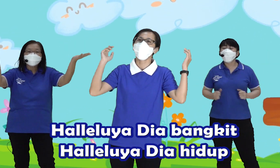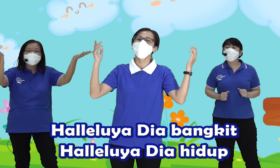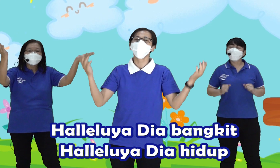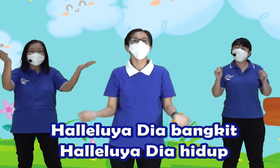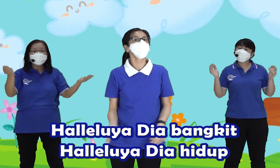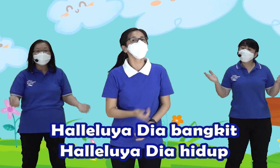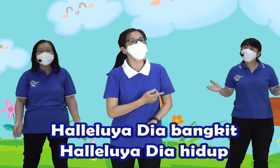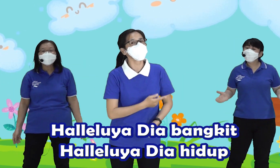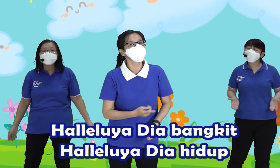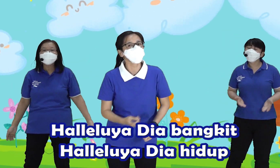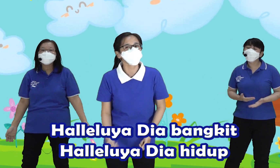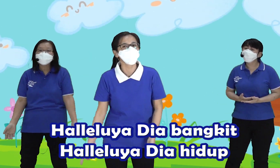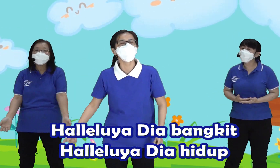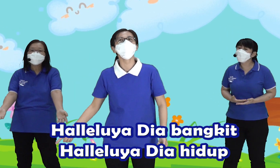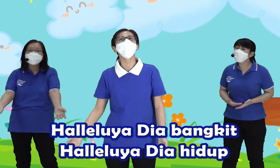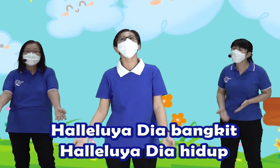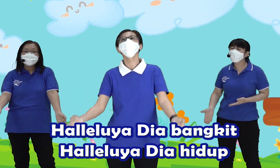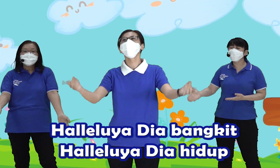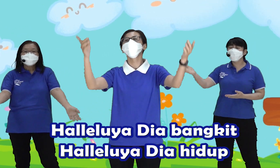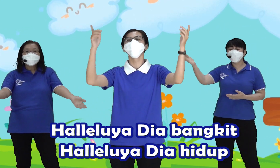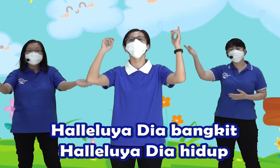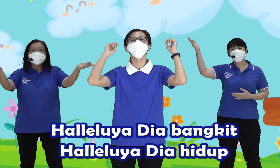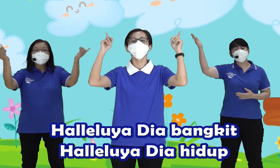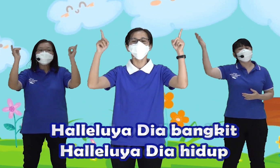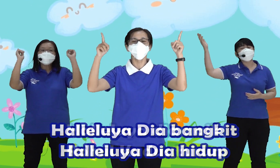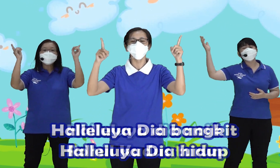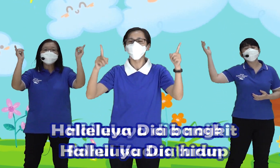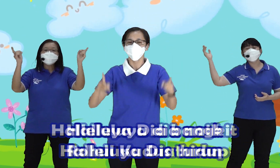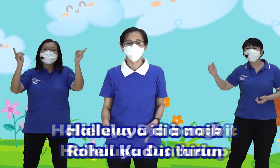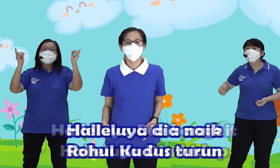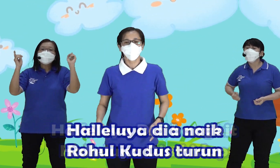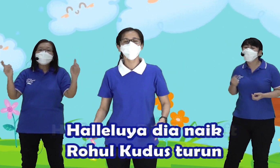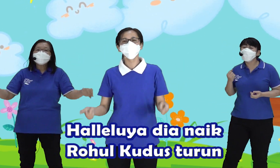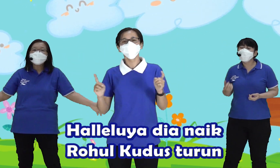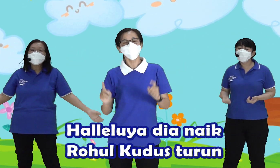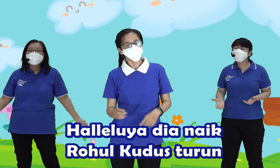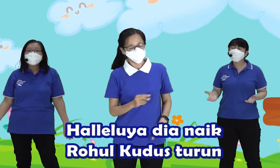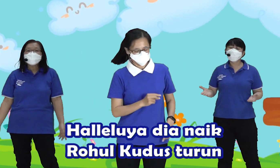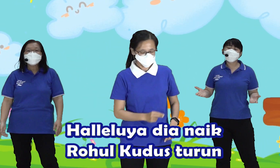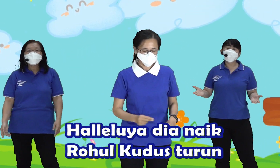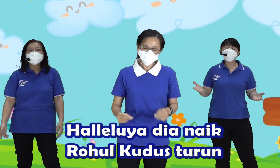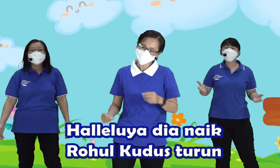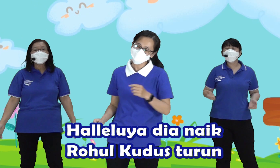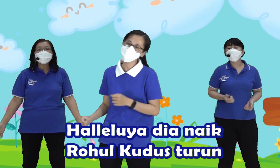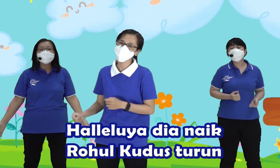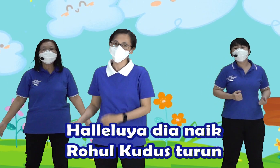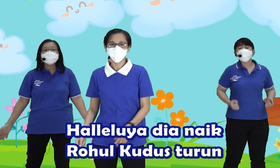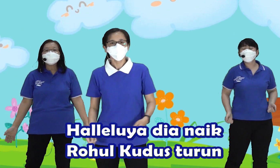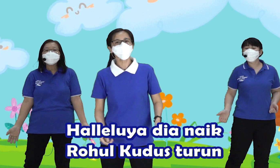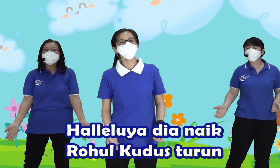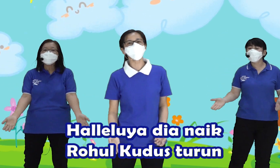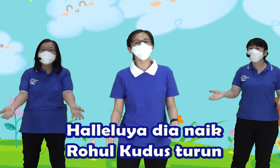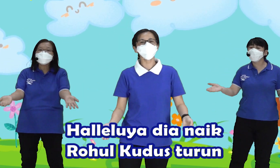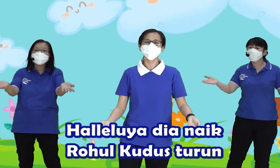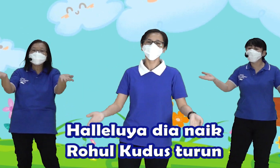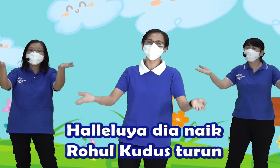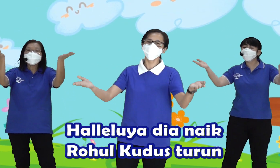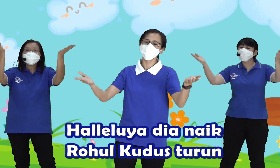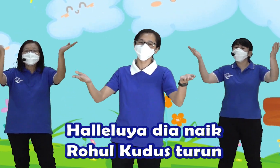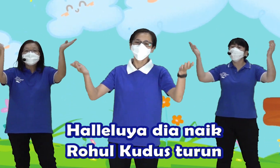Haleluya, dia hidup Haleluya, dia